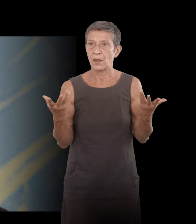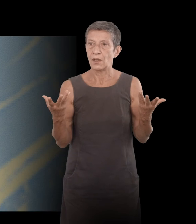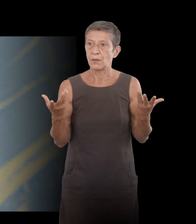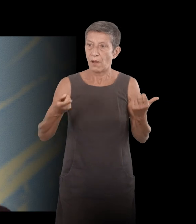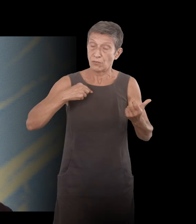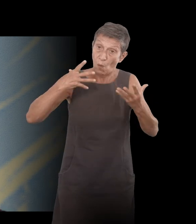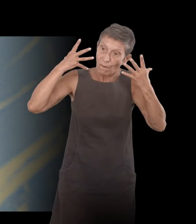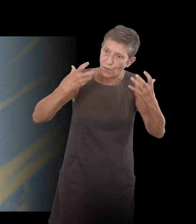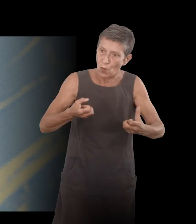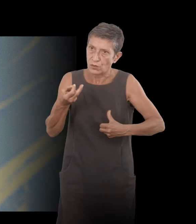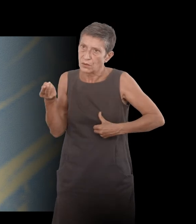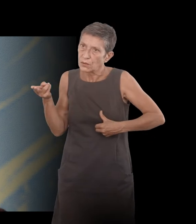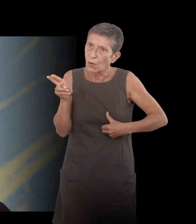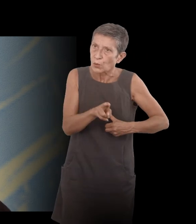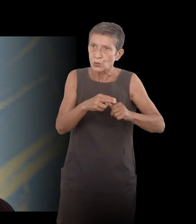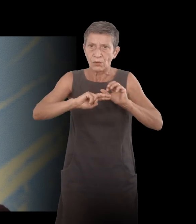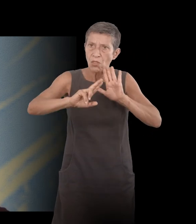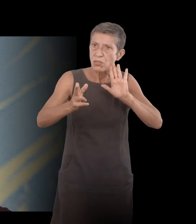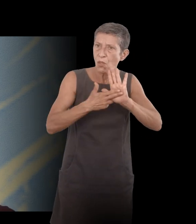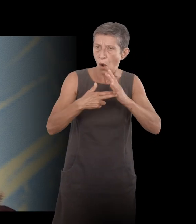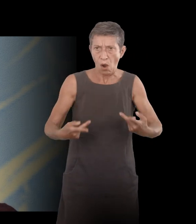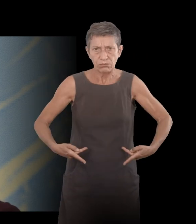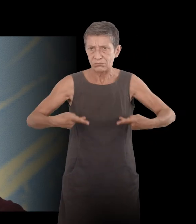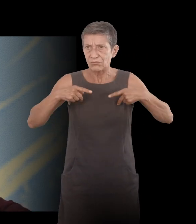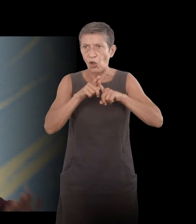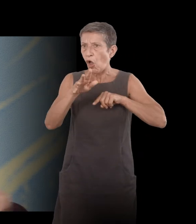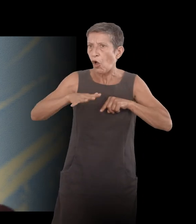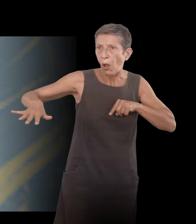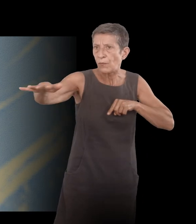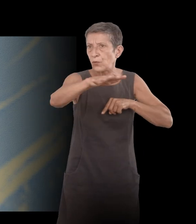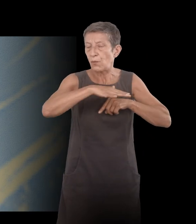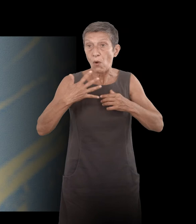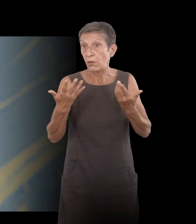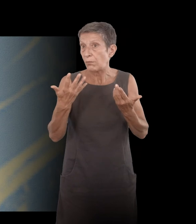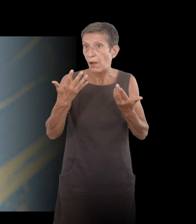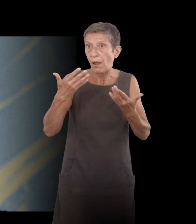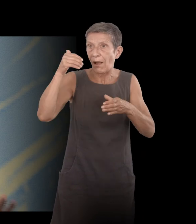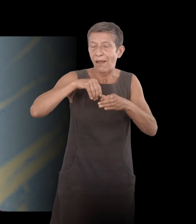des autres dans tout ce qu'elle peut avoir aussi de calme de tranquille d'un petit peu prévisible